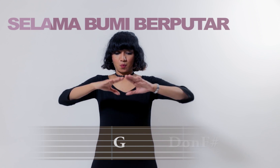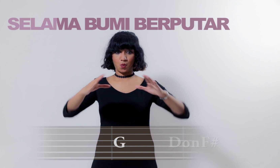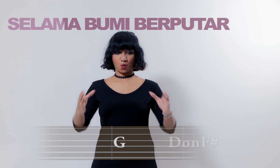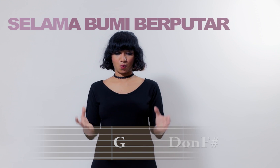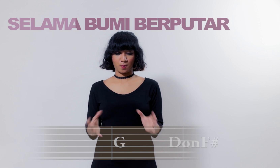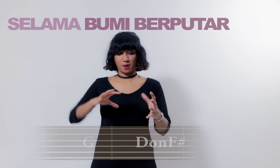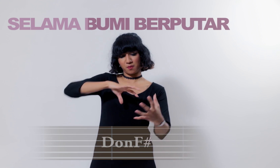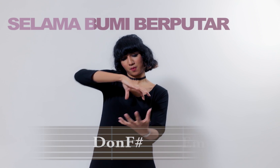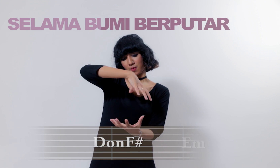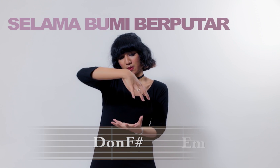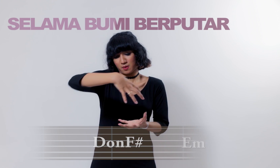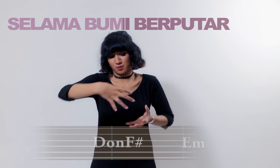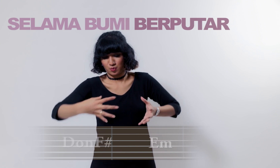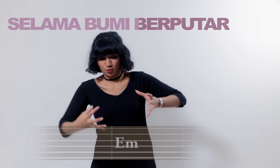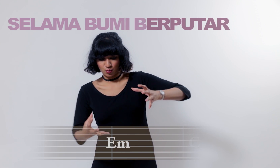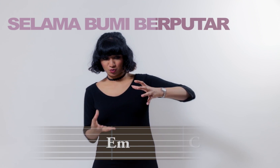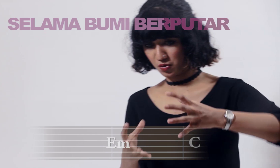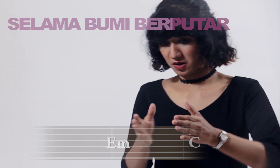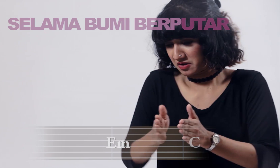Mereka berkata